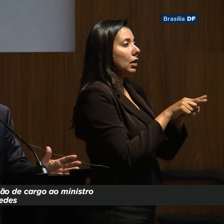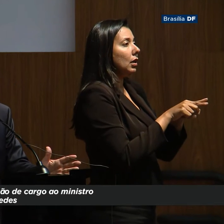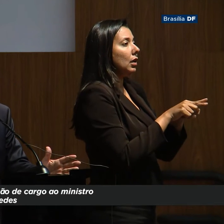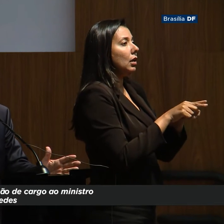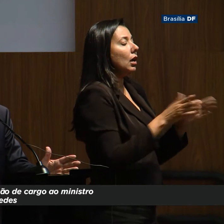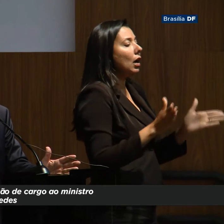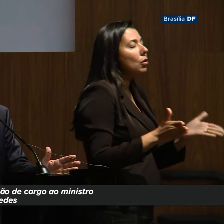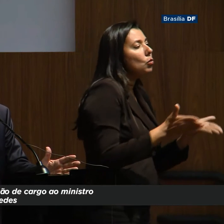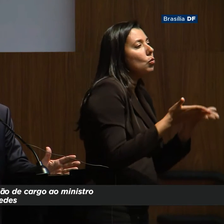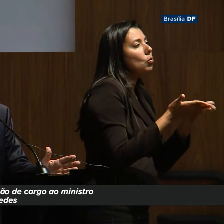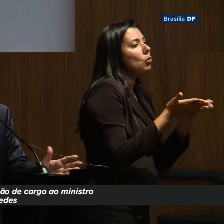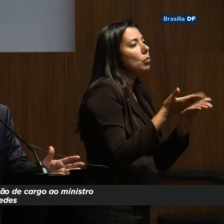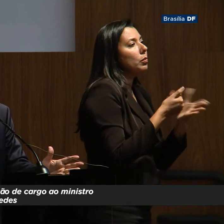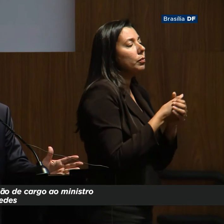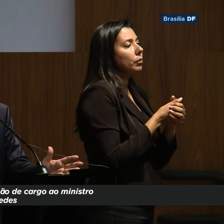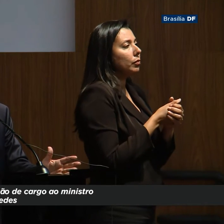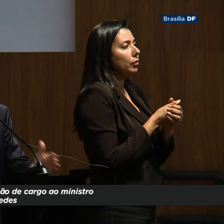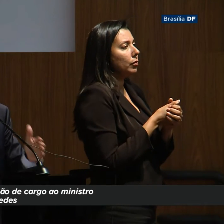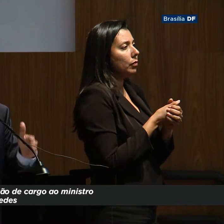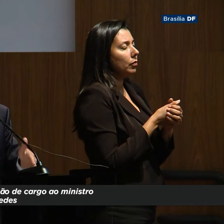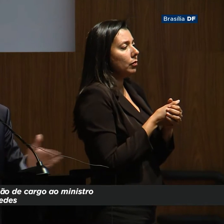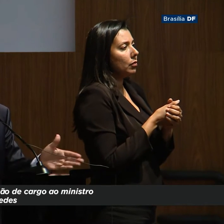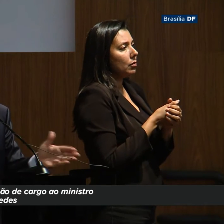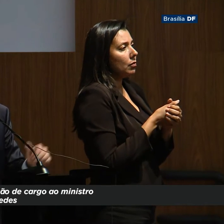determinados a